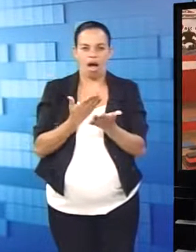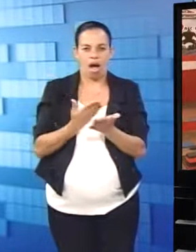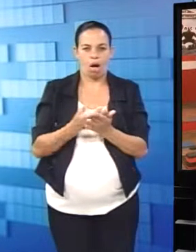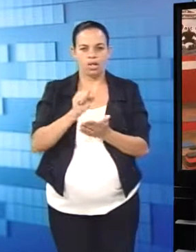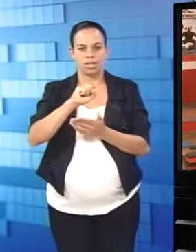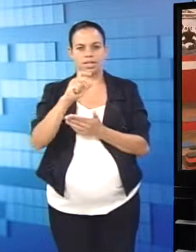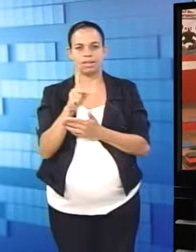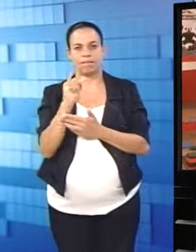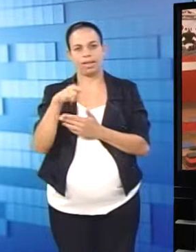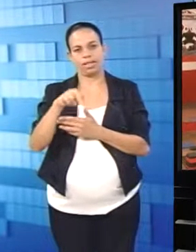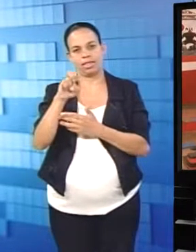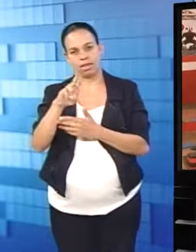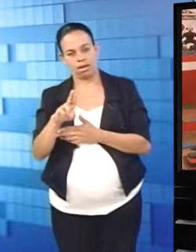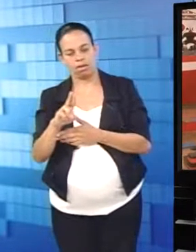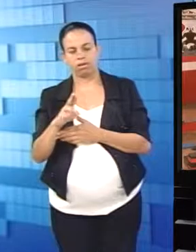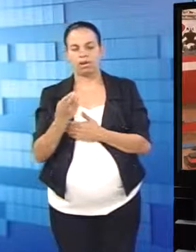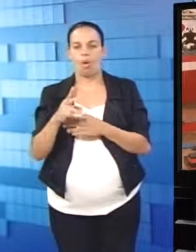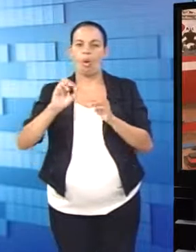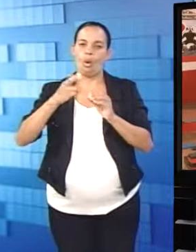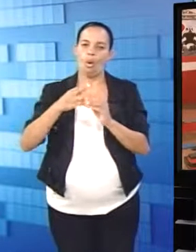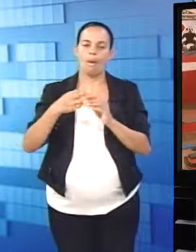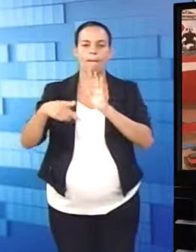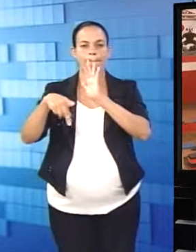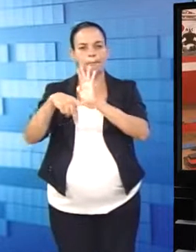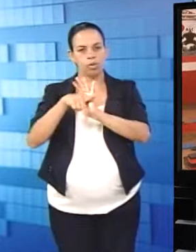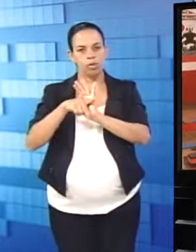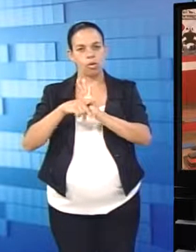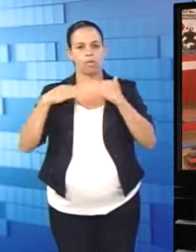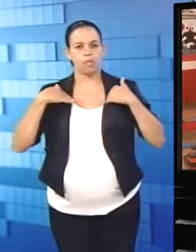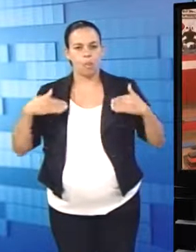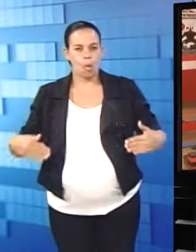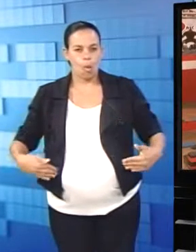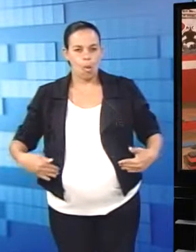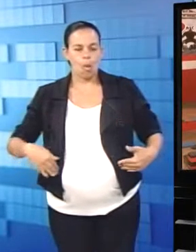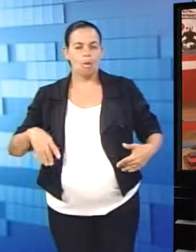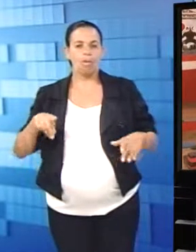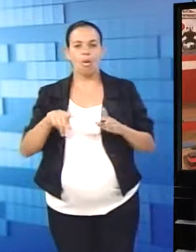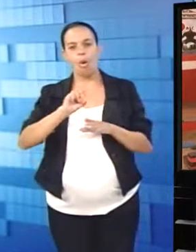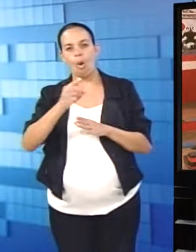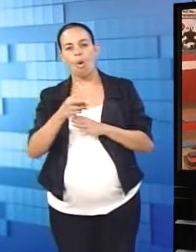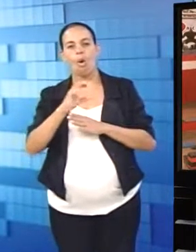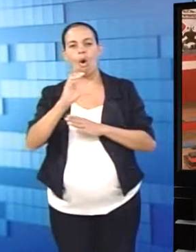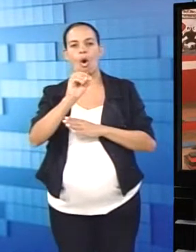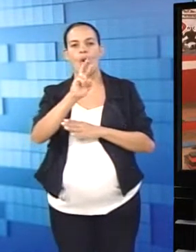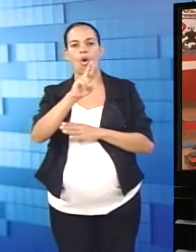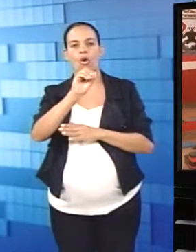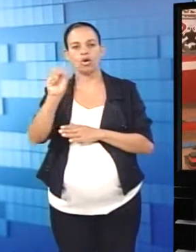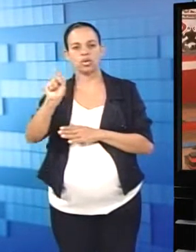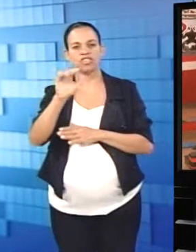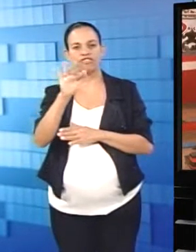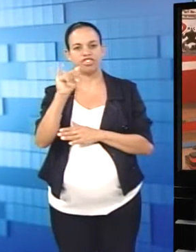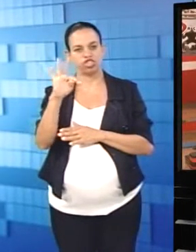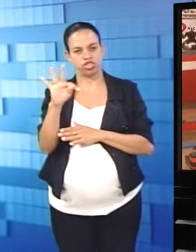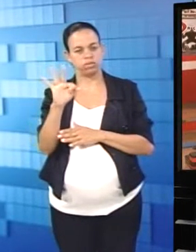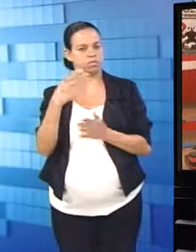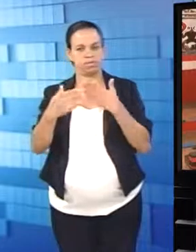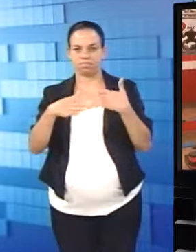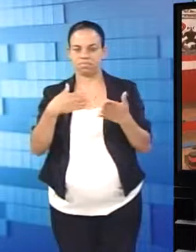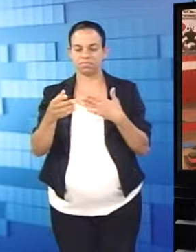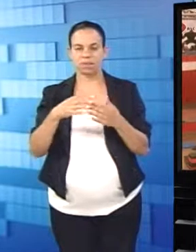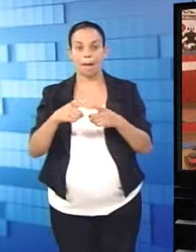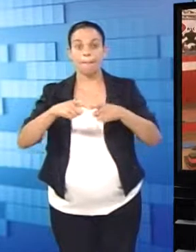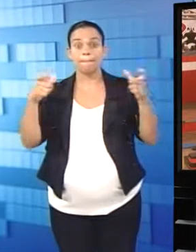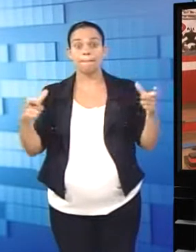seja, se aula de spinos, é aula de localizadas, se é um treinamento funcional, se é aula de crossfit. Na maioria das academias, quem